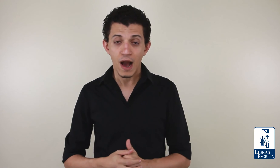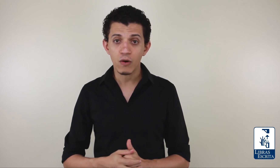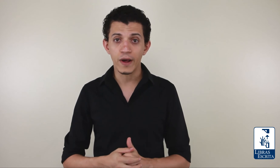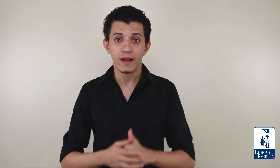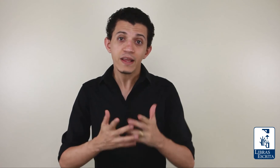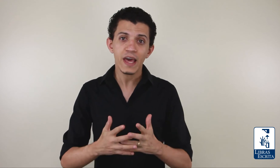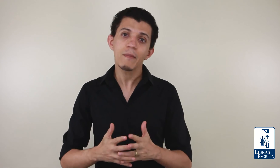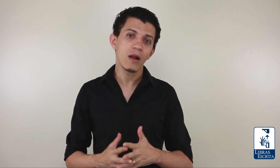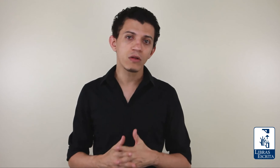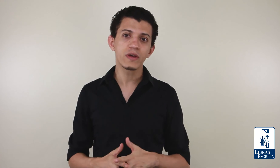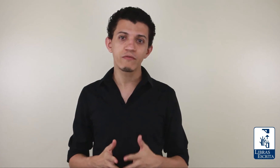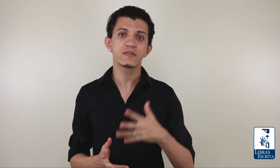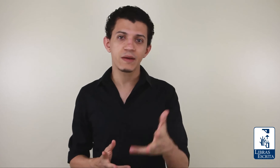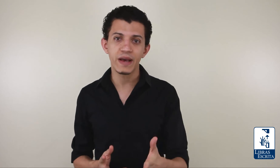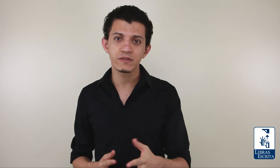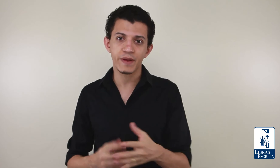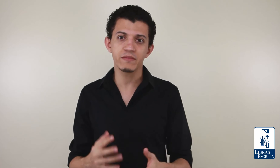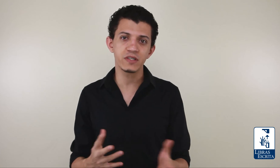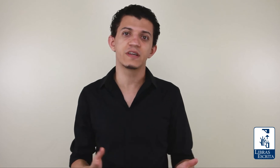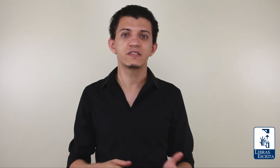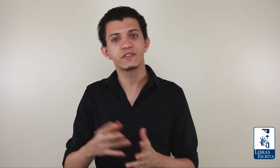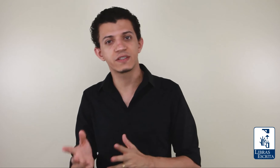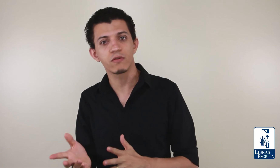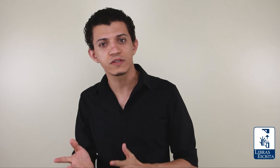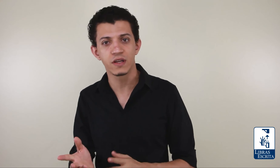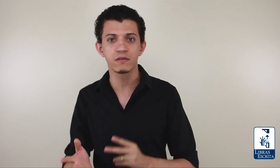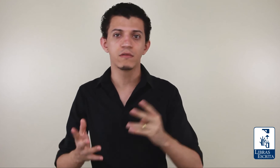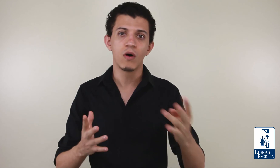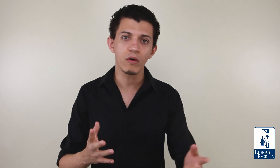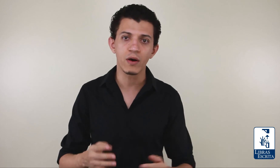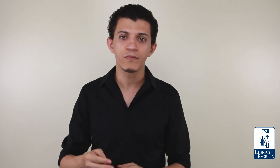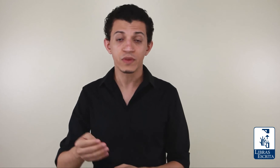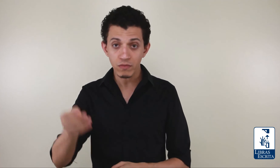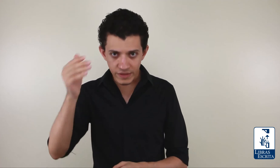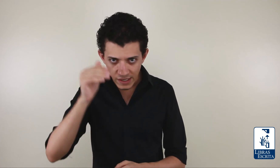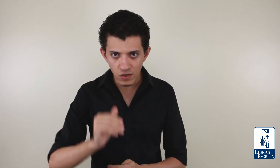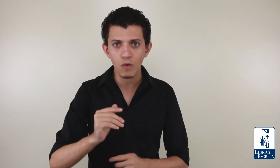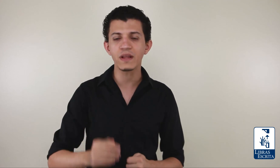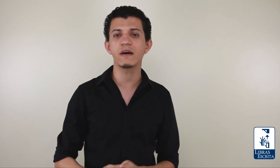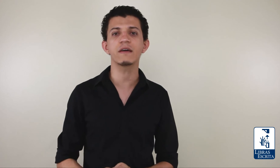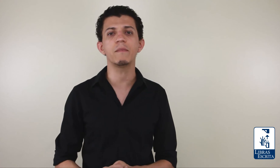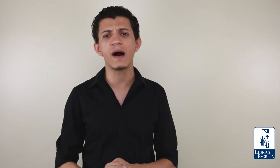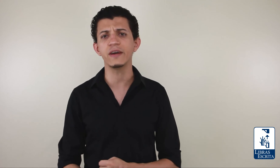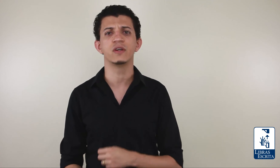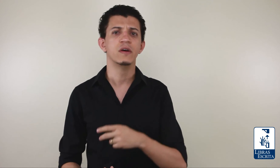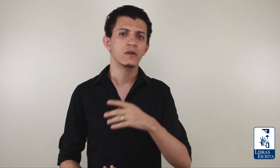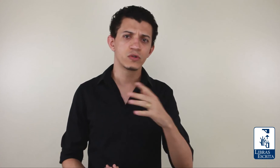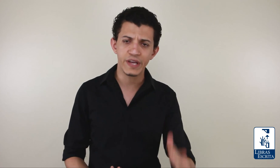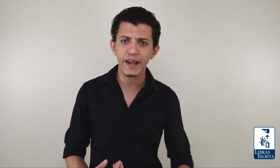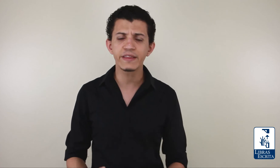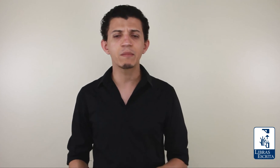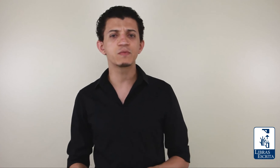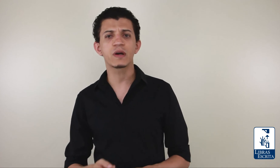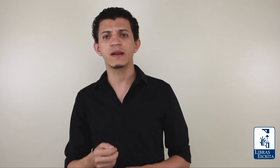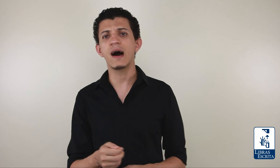Agora, ninguém melhor do que você mesmo para me dizer se você está gostando ou não. Então, deixe seu comentário aqui abaixo. Sugere aí temas para o canal.